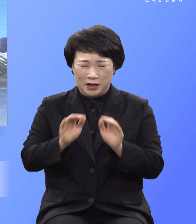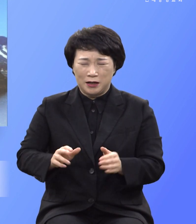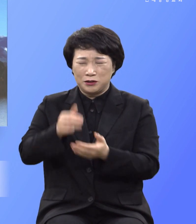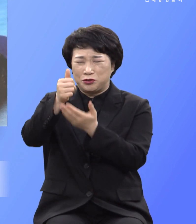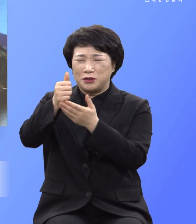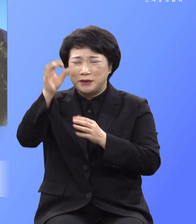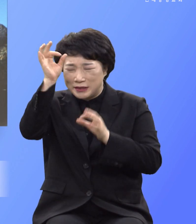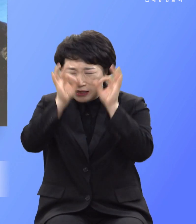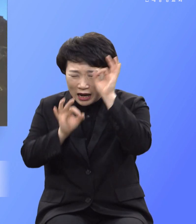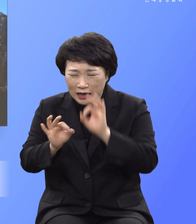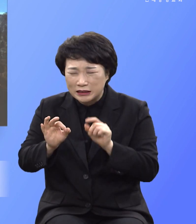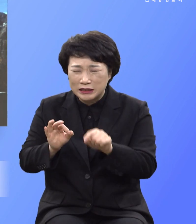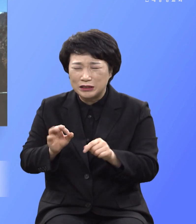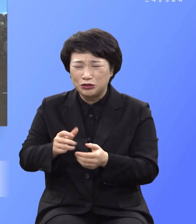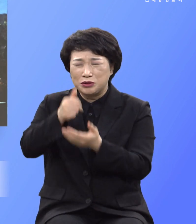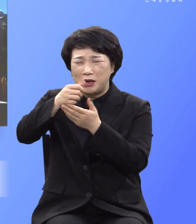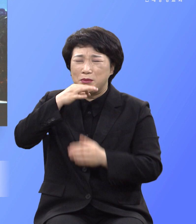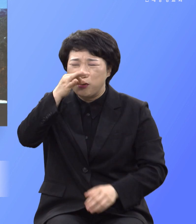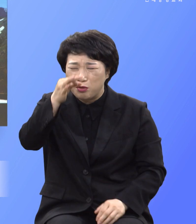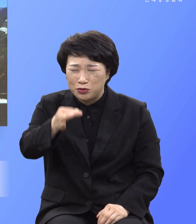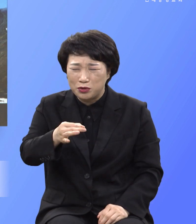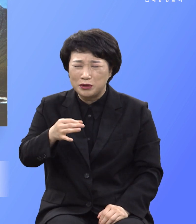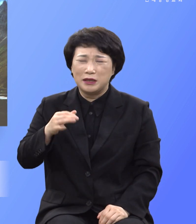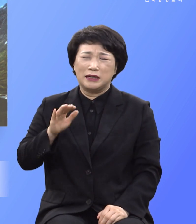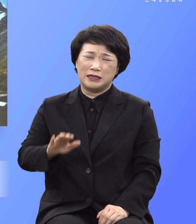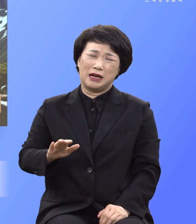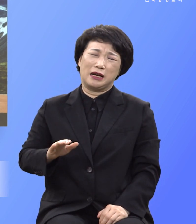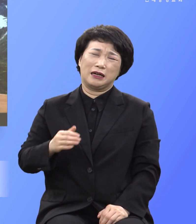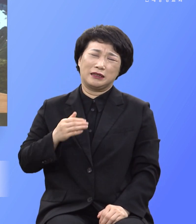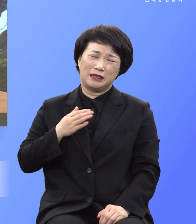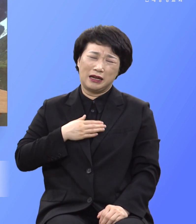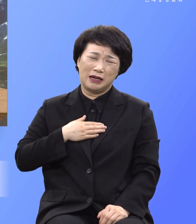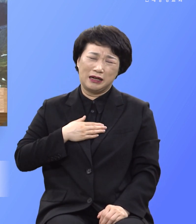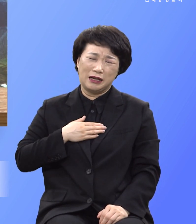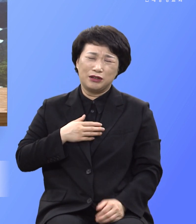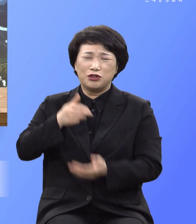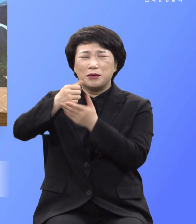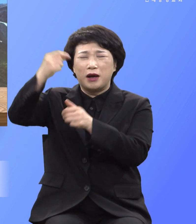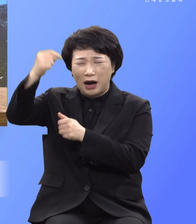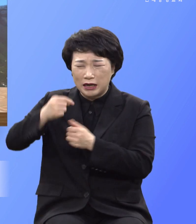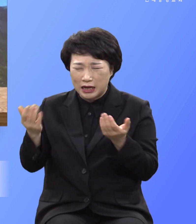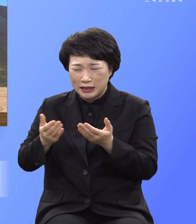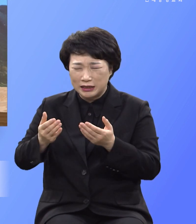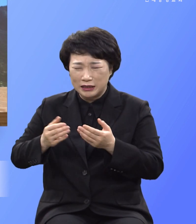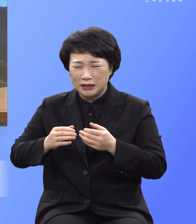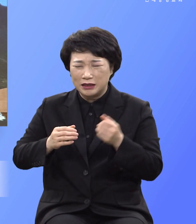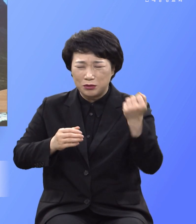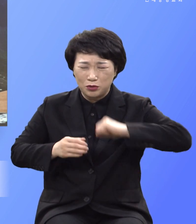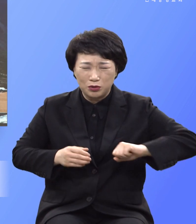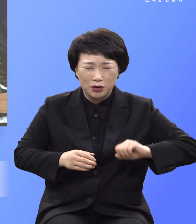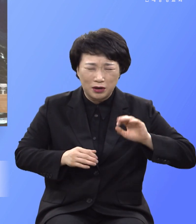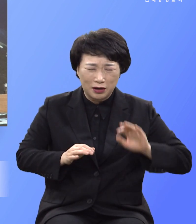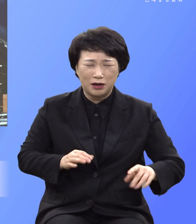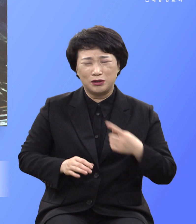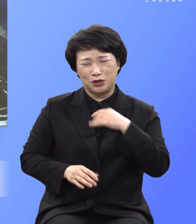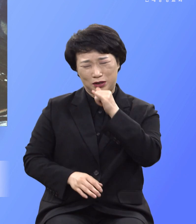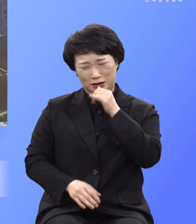찾으신 그의 목소리 앞에 주님이 하라는 것 하지 아니하였고 하지